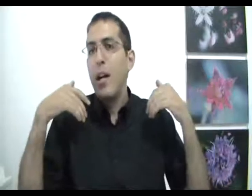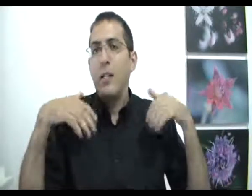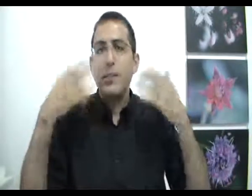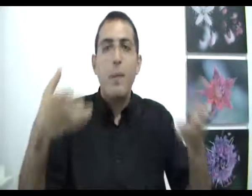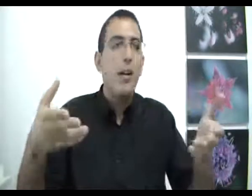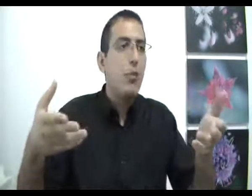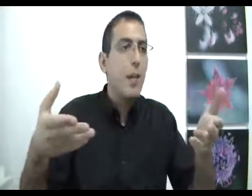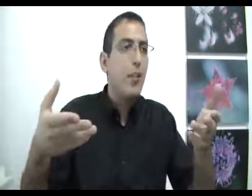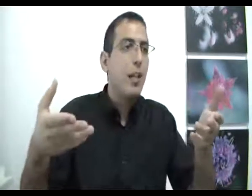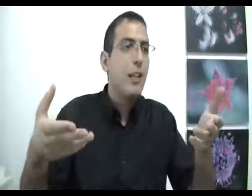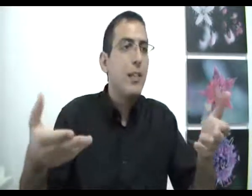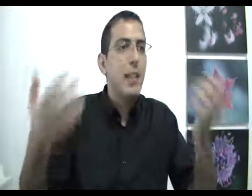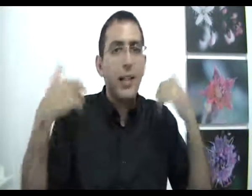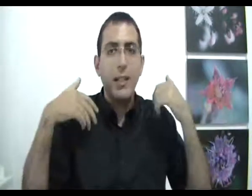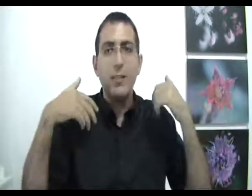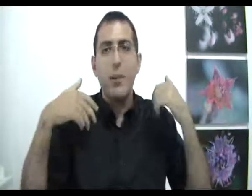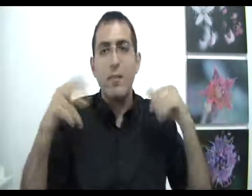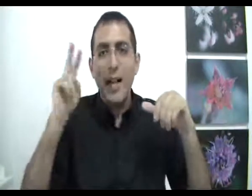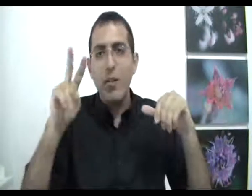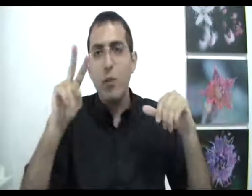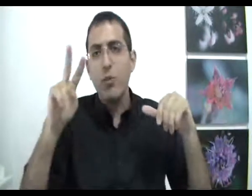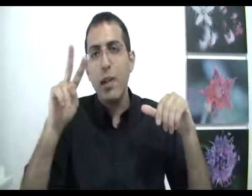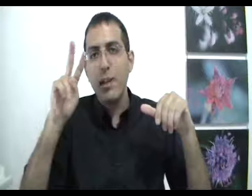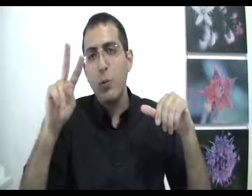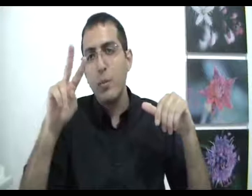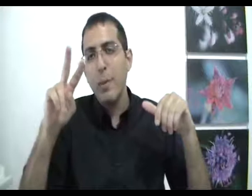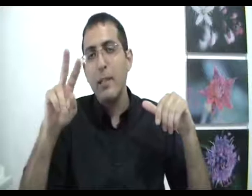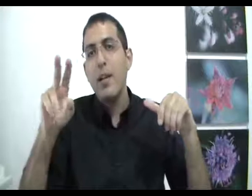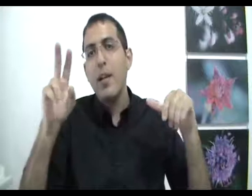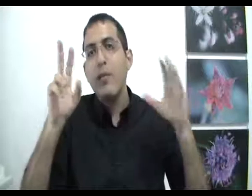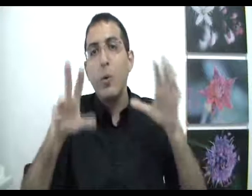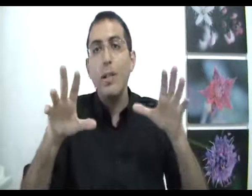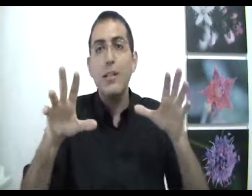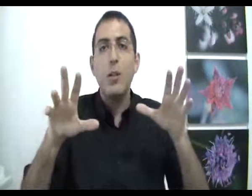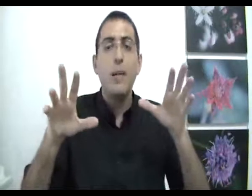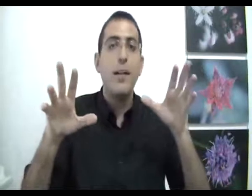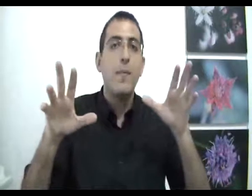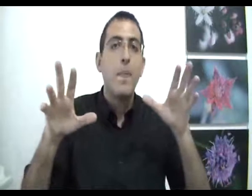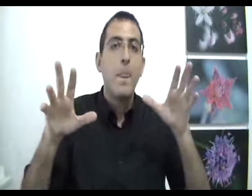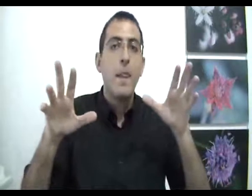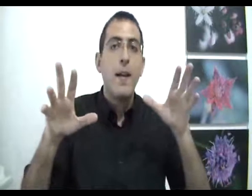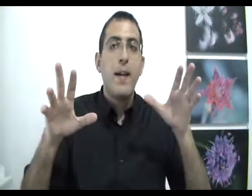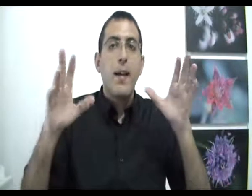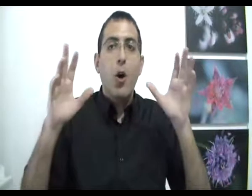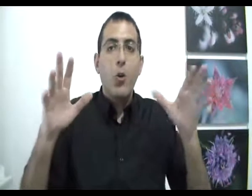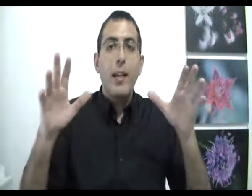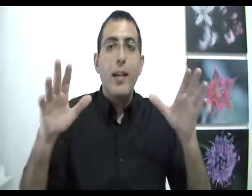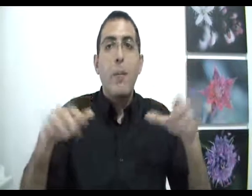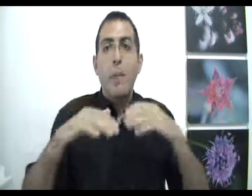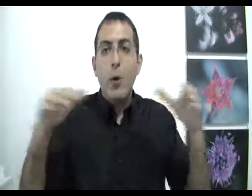הסיבה הראשונה מה שקדם לו זה היעדר סיבה וכאן יש לנו שתי נקודות מבט אפשרות אחת זה לומר אוקיי, ברור